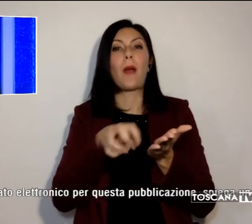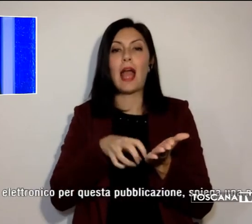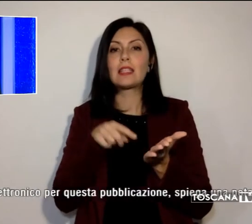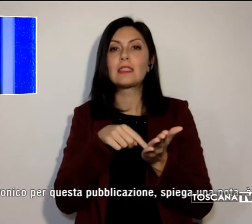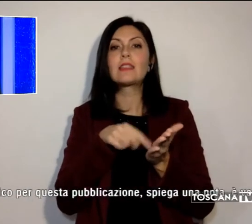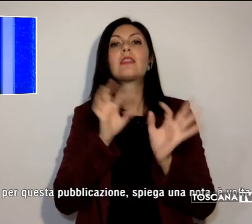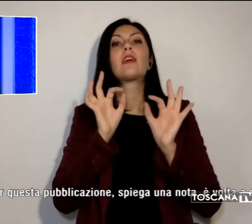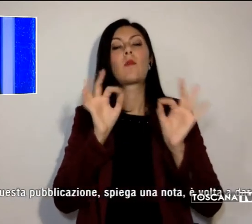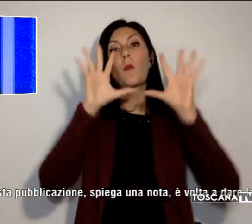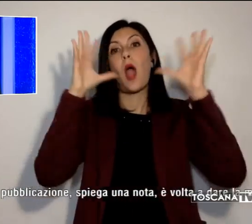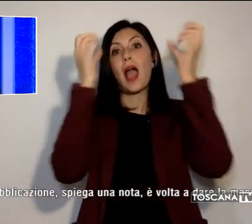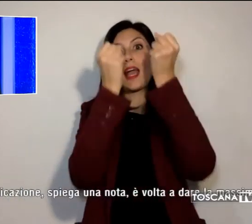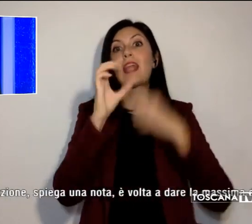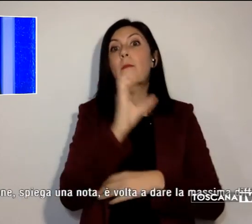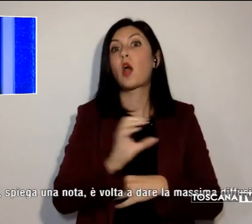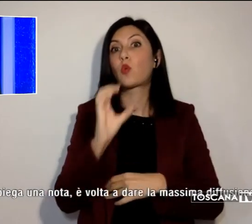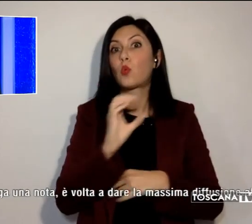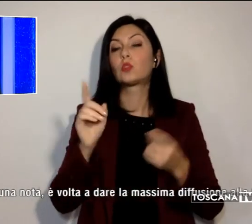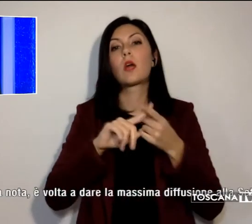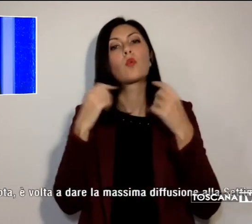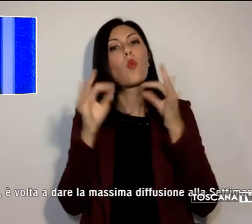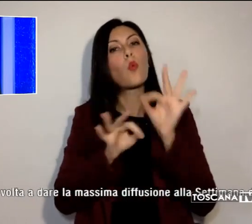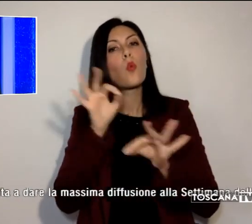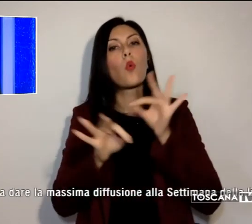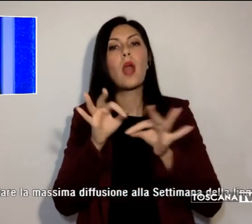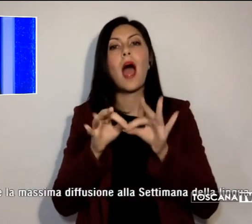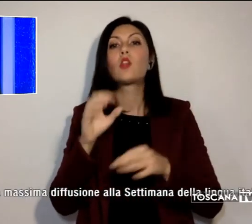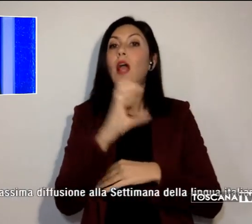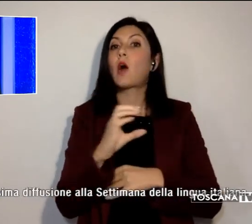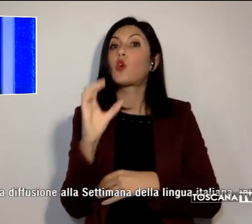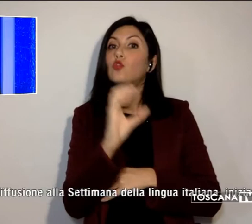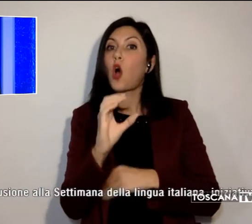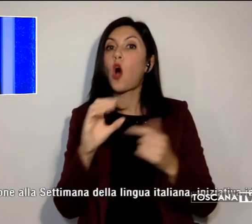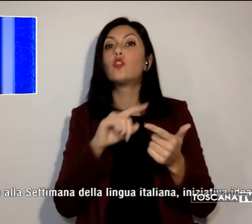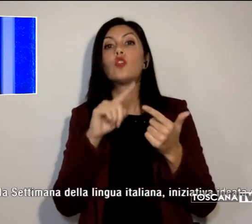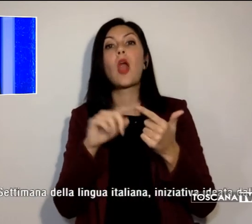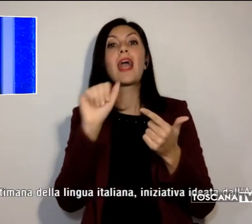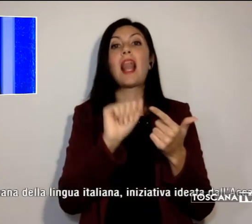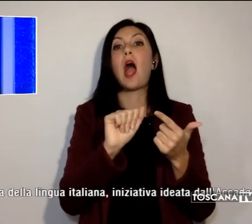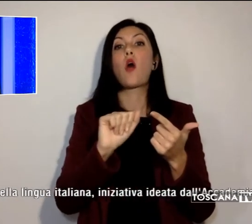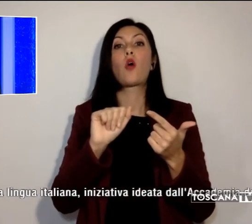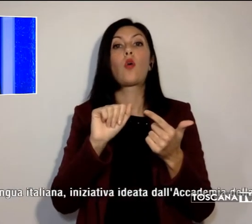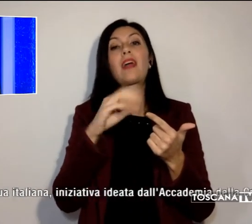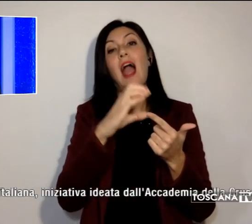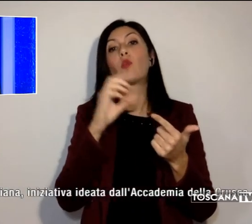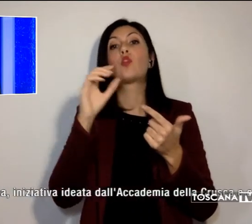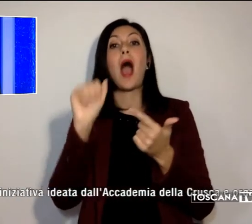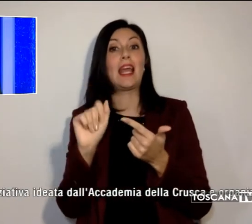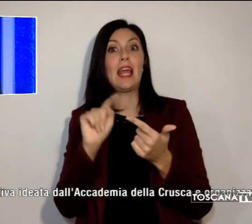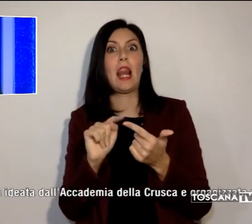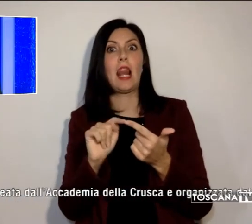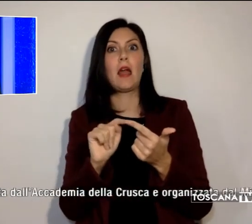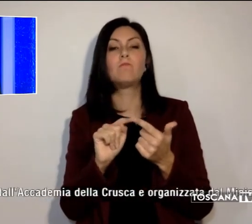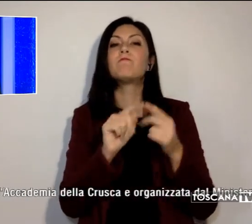Crusca è curato da Claudio Ciociola e Paolo D'Achille. La scelta del formato